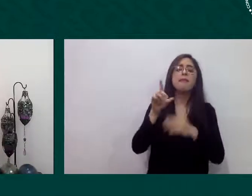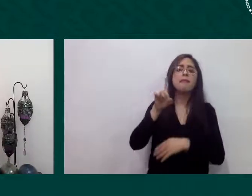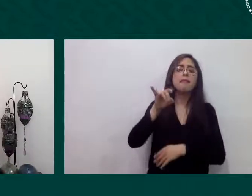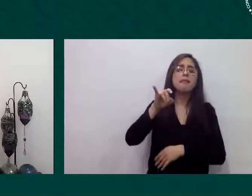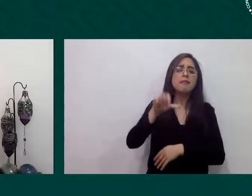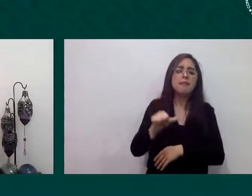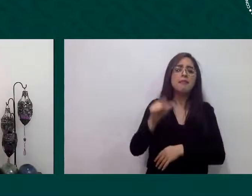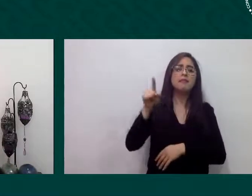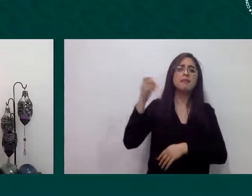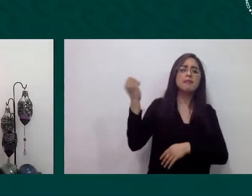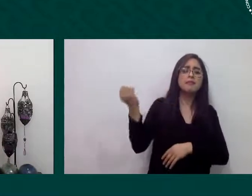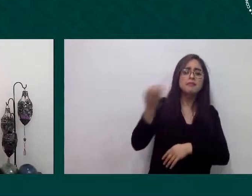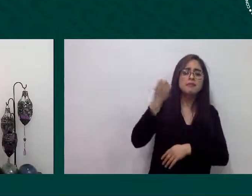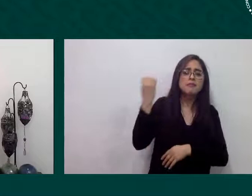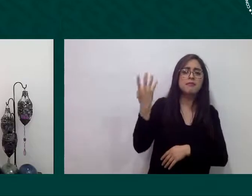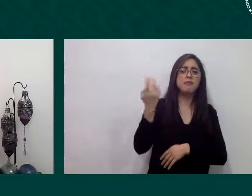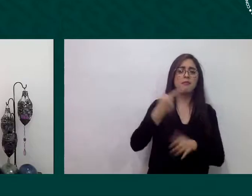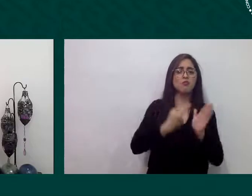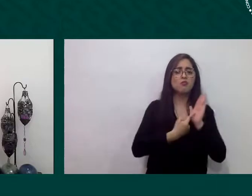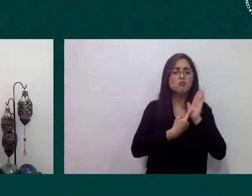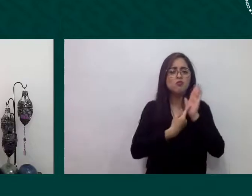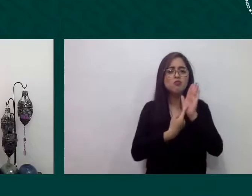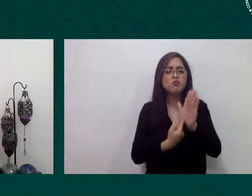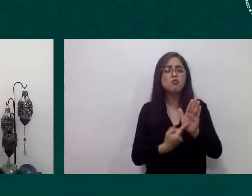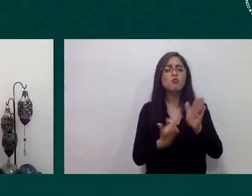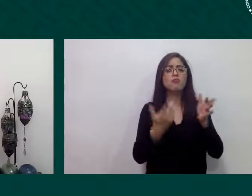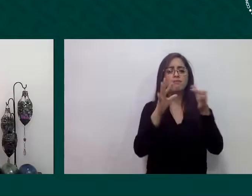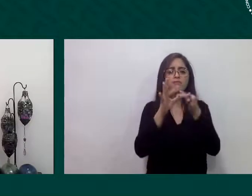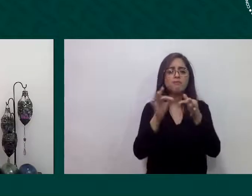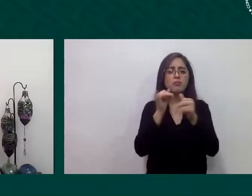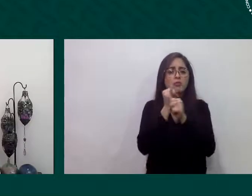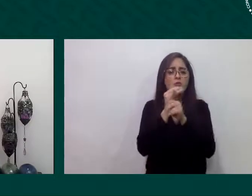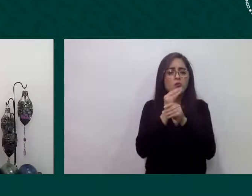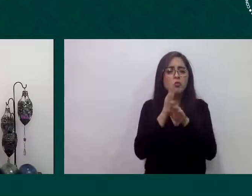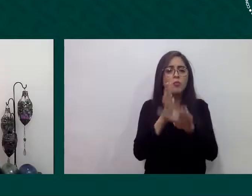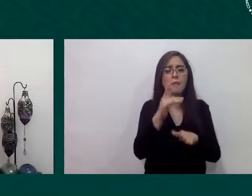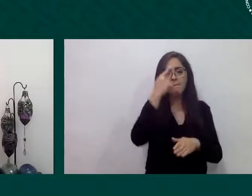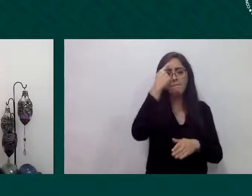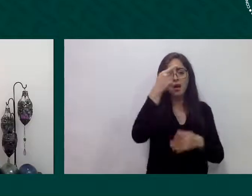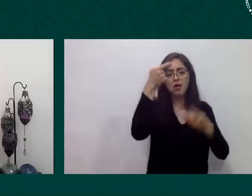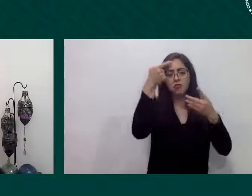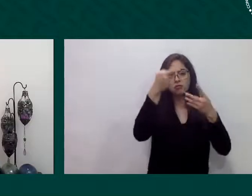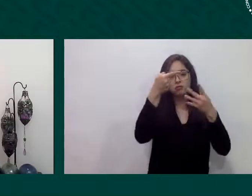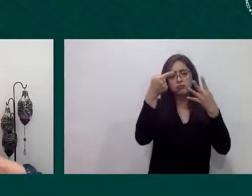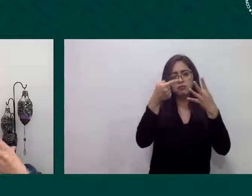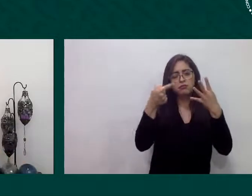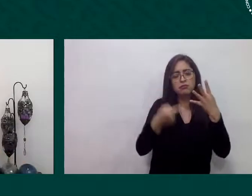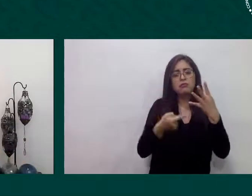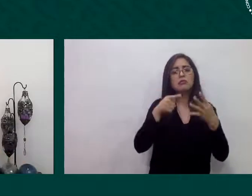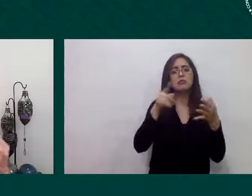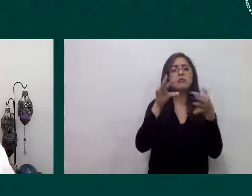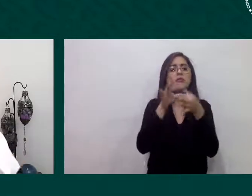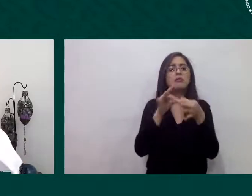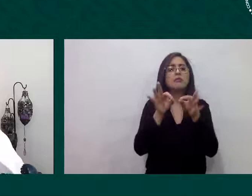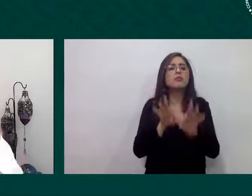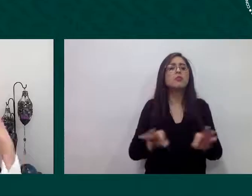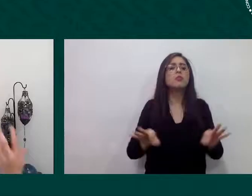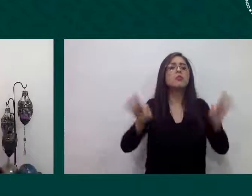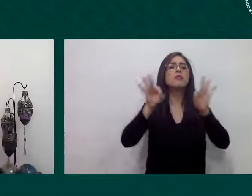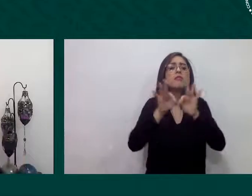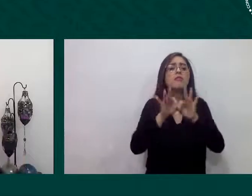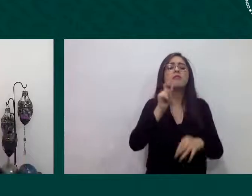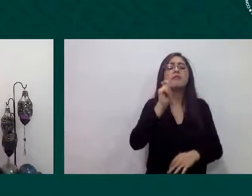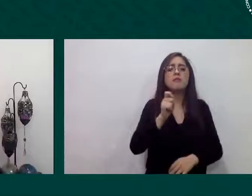informes dando y puntualizando nuevamente esta importancia que tiene la comunidad migrante estos aportes que